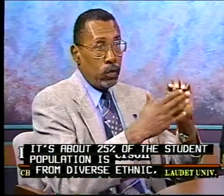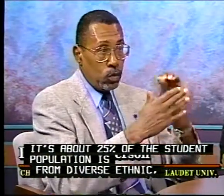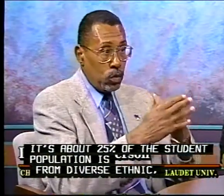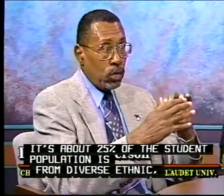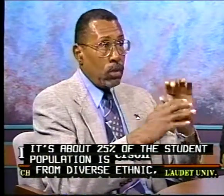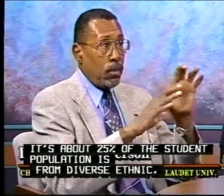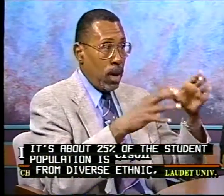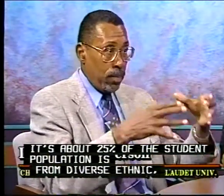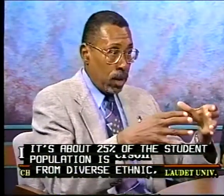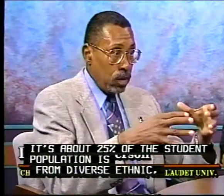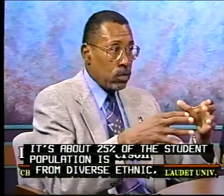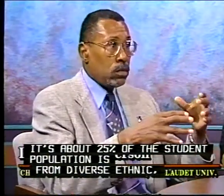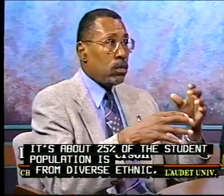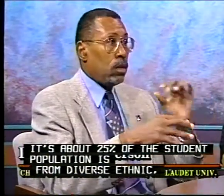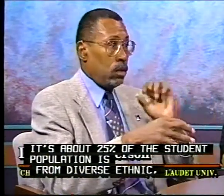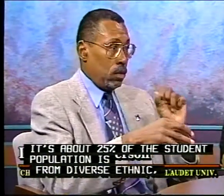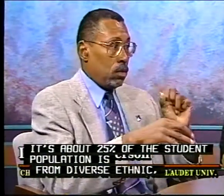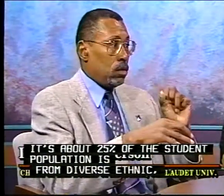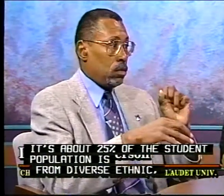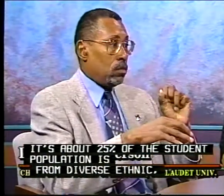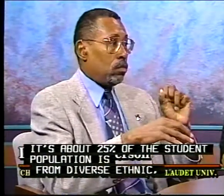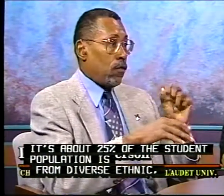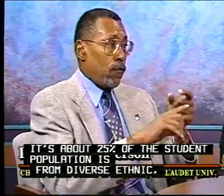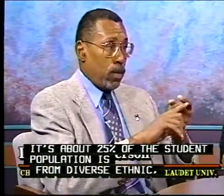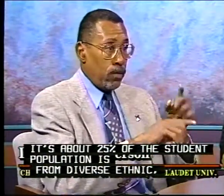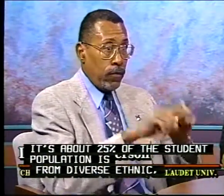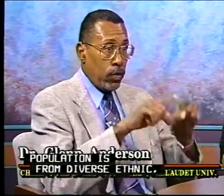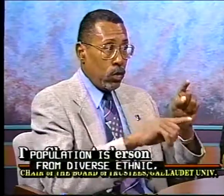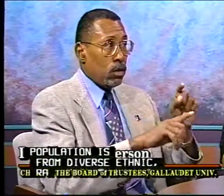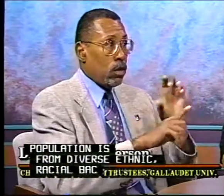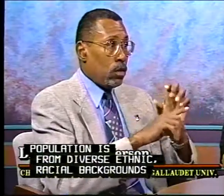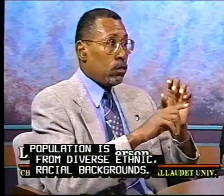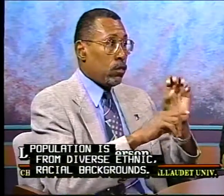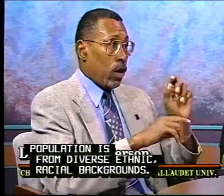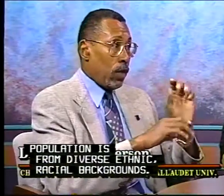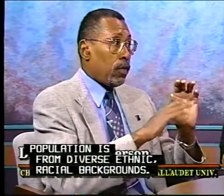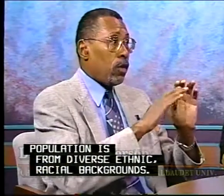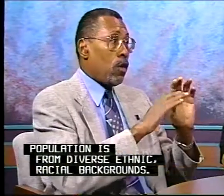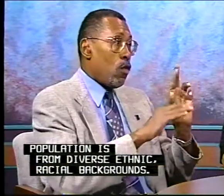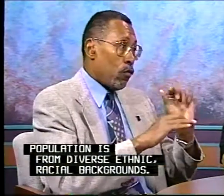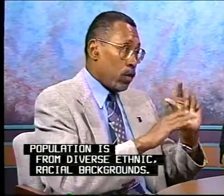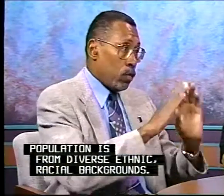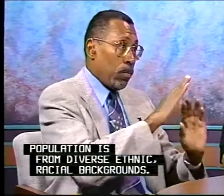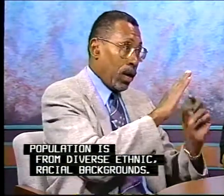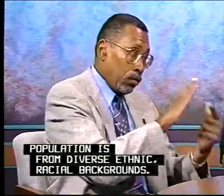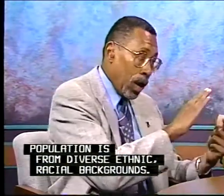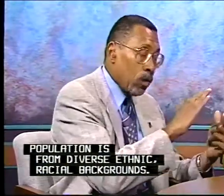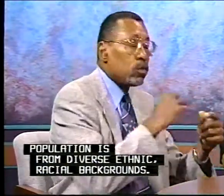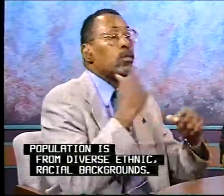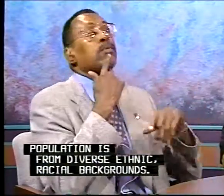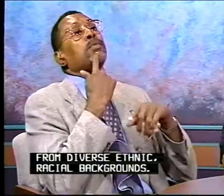it's about 25% of the student population from diverse ethnic, racial backgrounds.